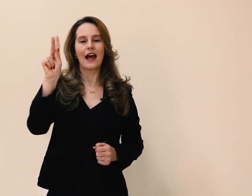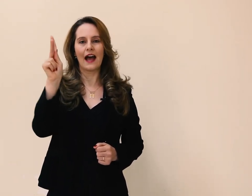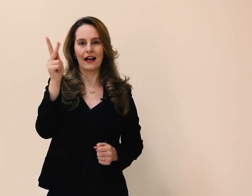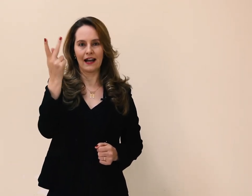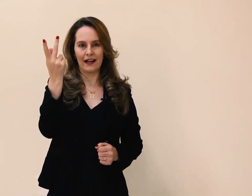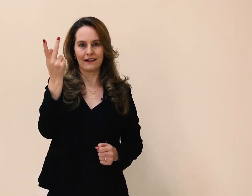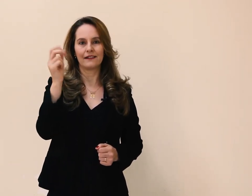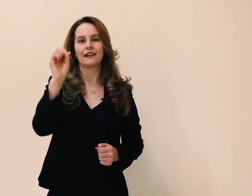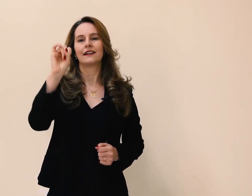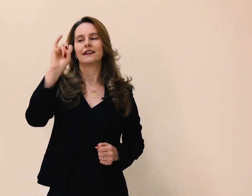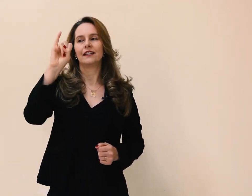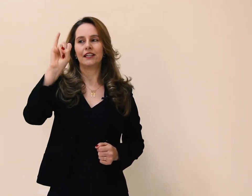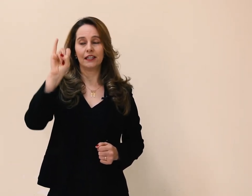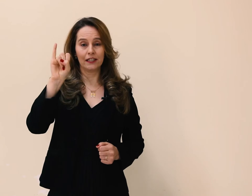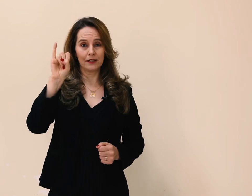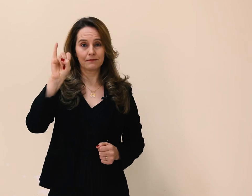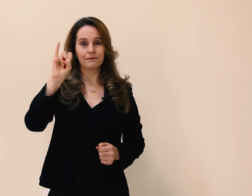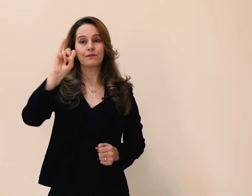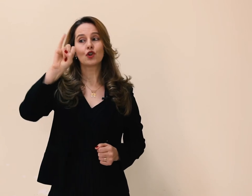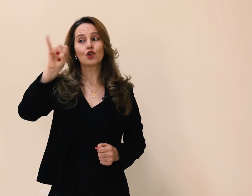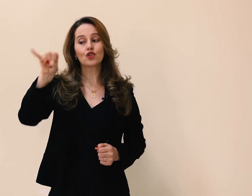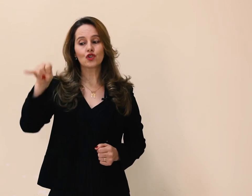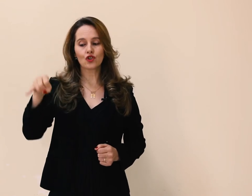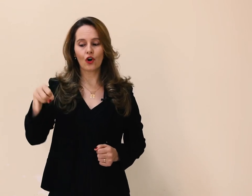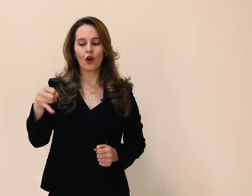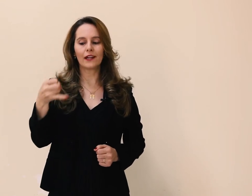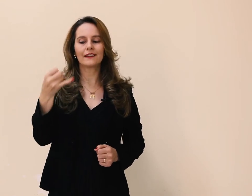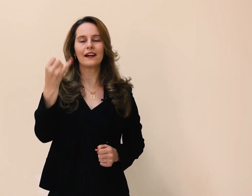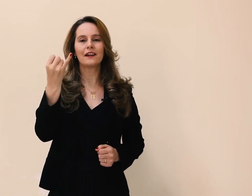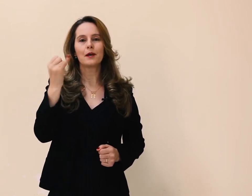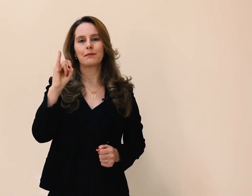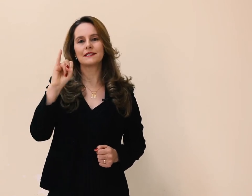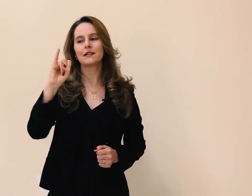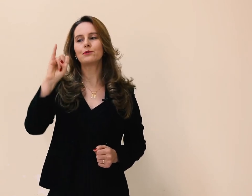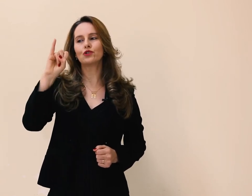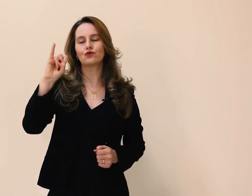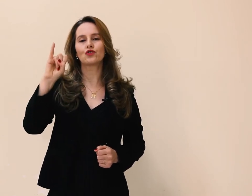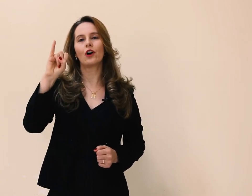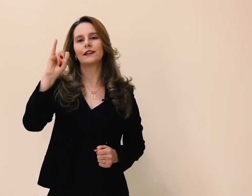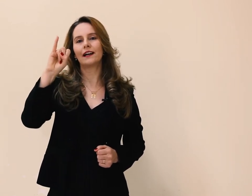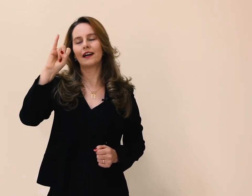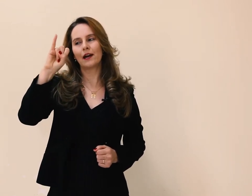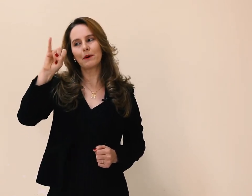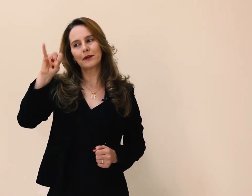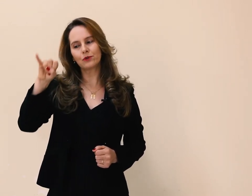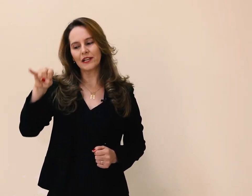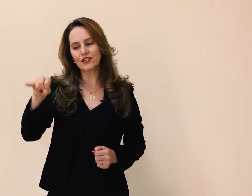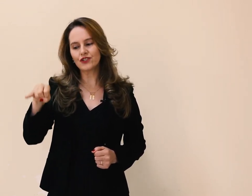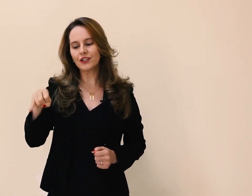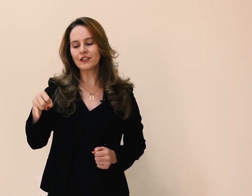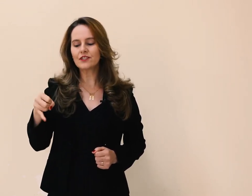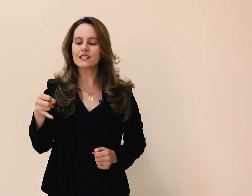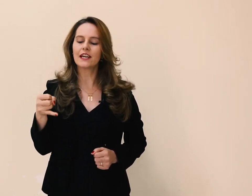H e J. Perceba que o J é uma mergulhadinha e que você